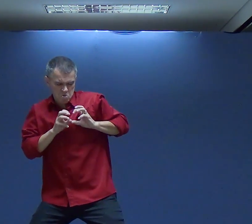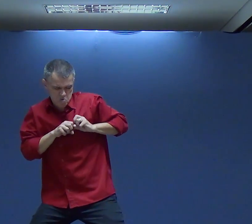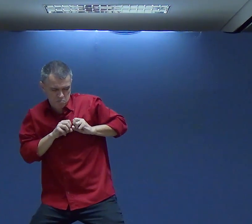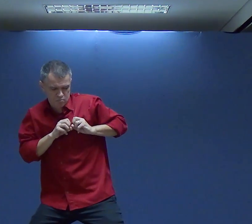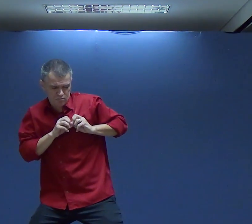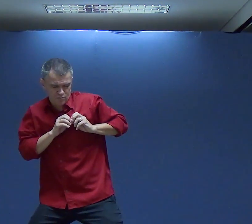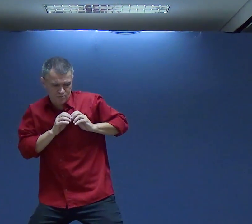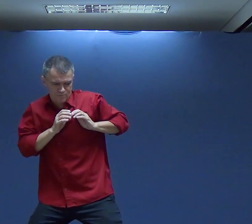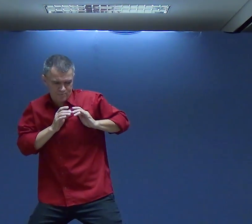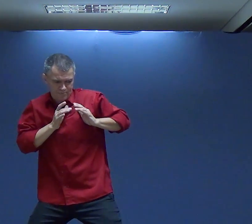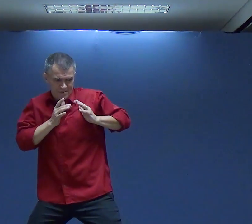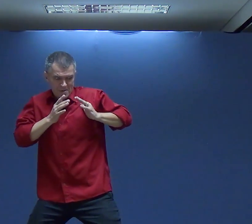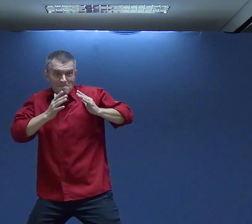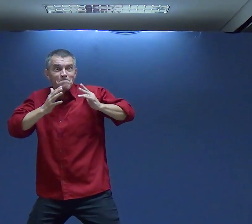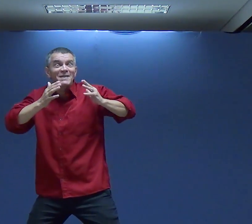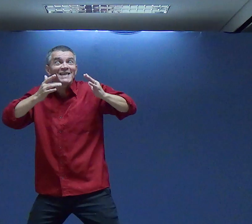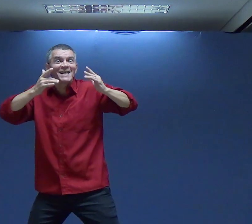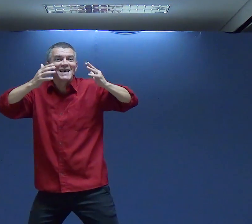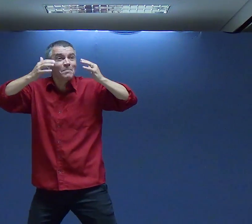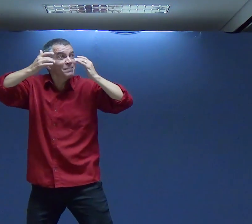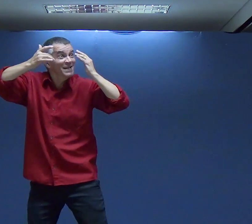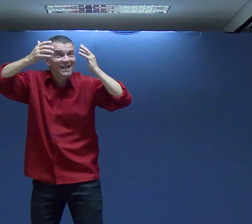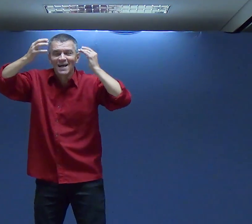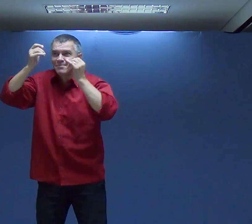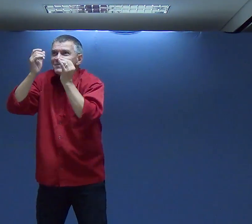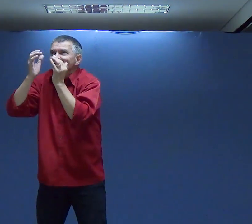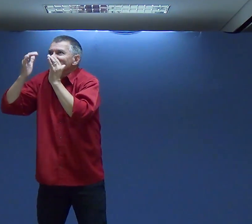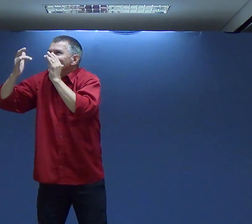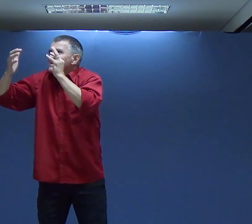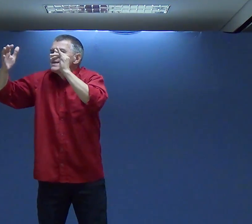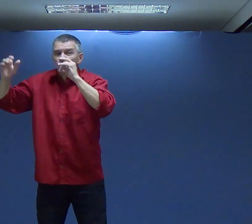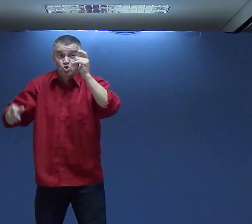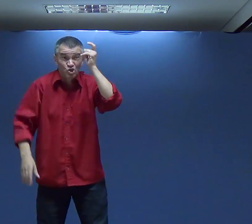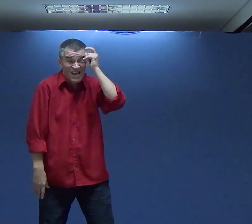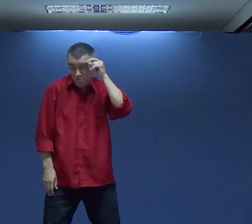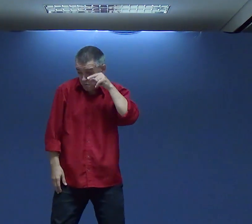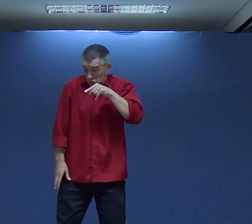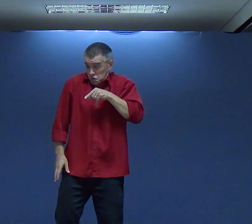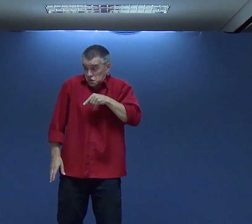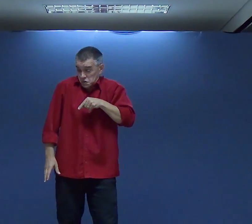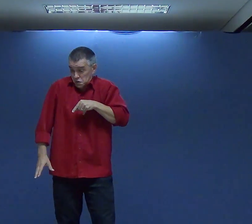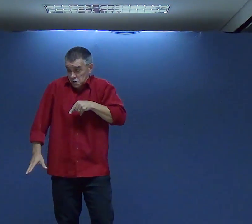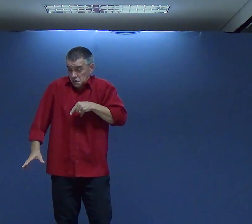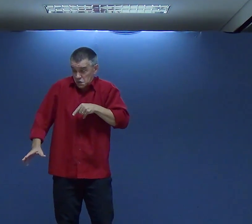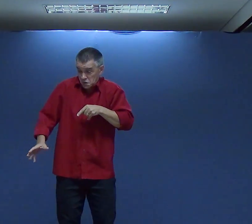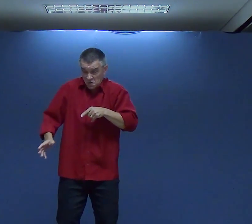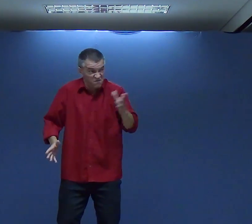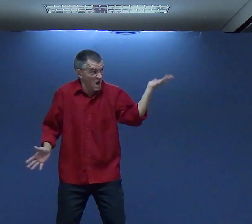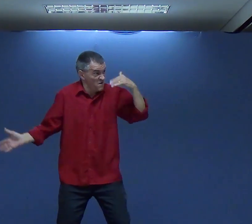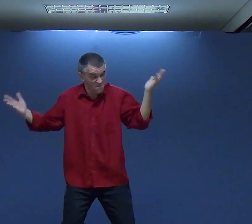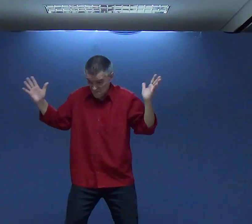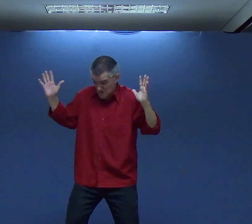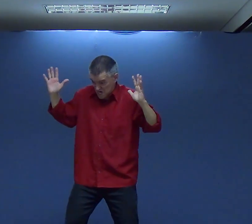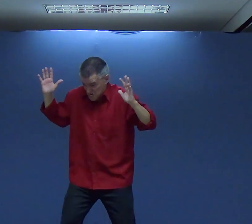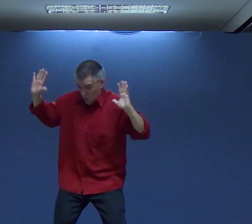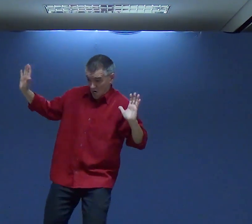Presente Ali E começa A acordar Da sua Benção E a sua Graça E o inimigo Não